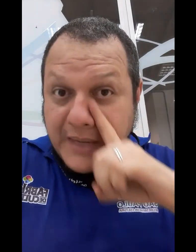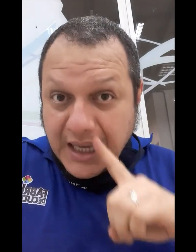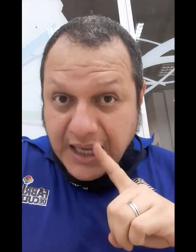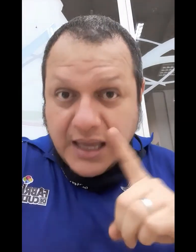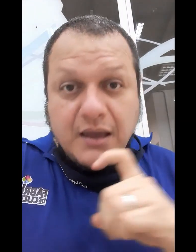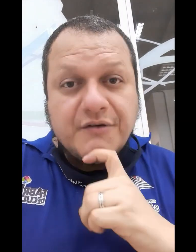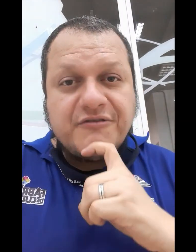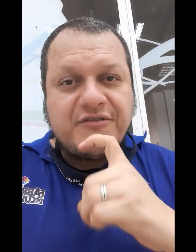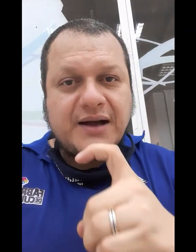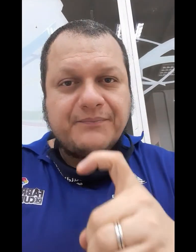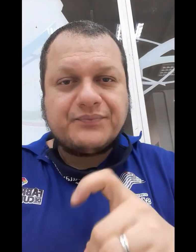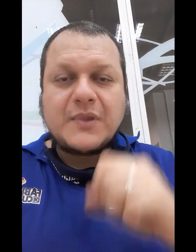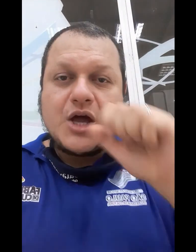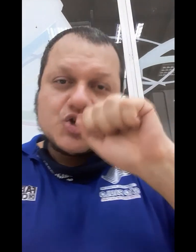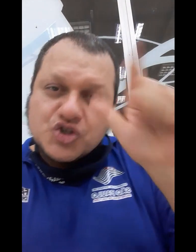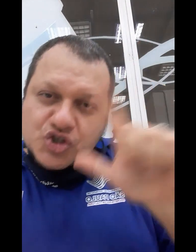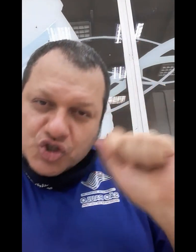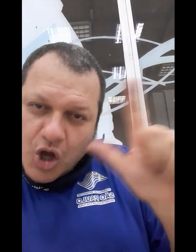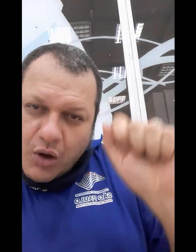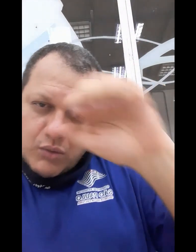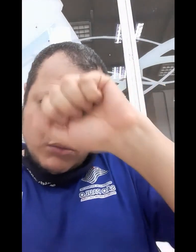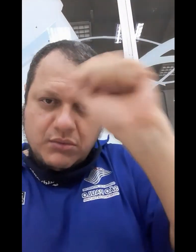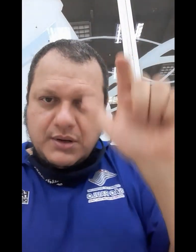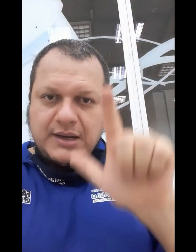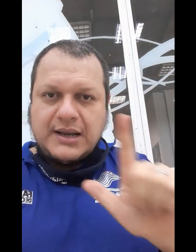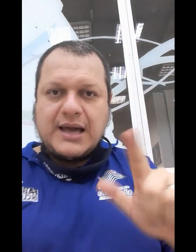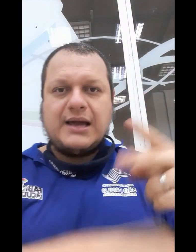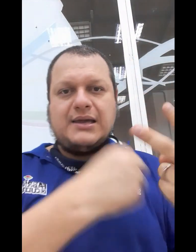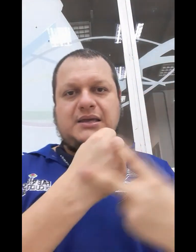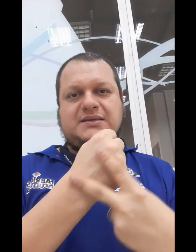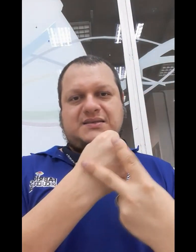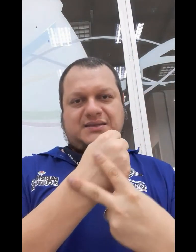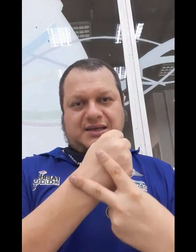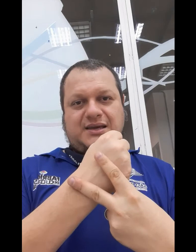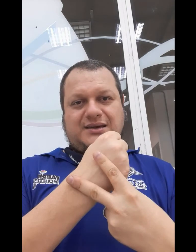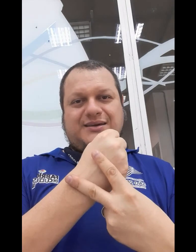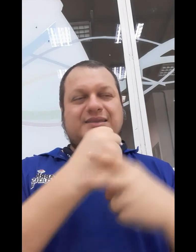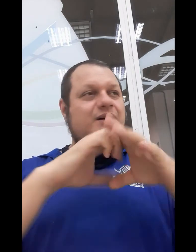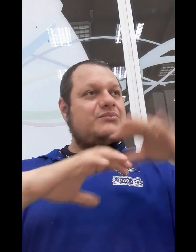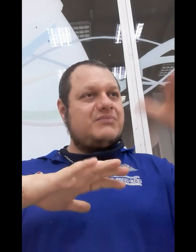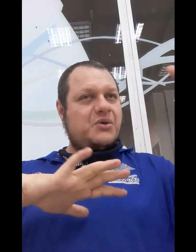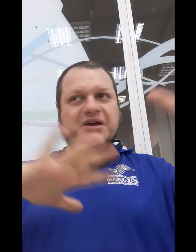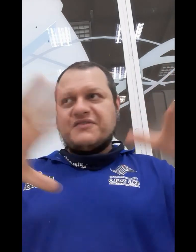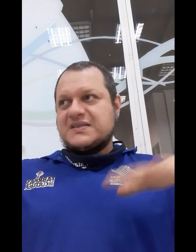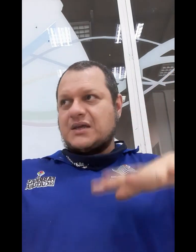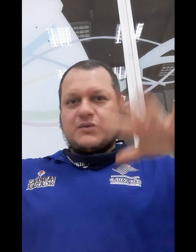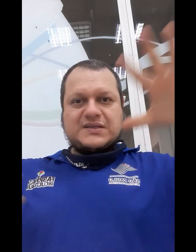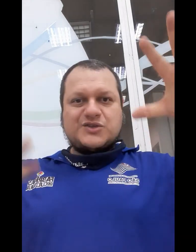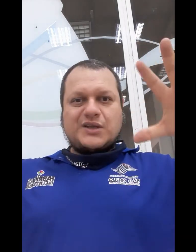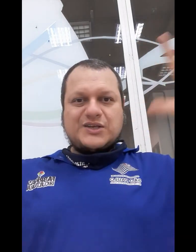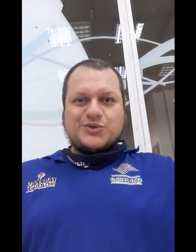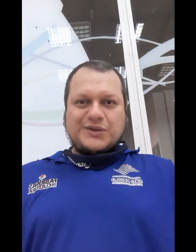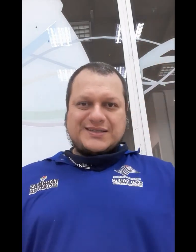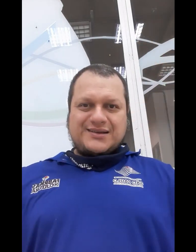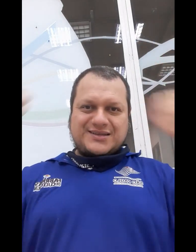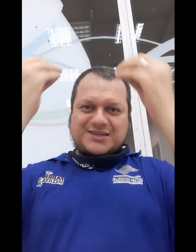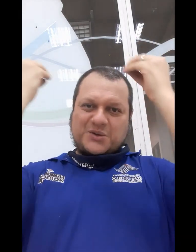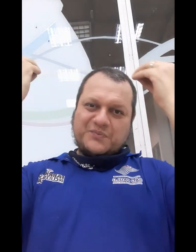mi, fa, sol, lá e si. Então, eu ia fazendo essas notas todas, eles iam